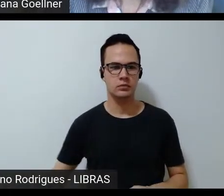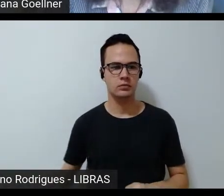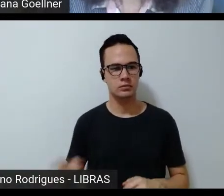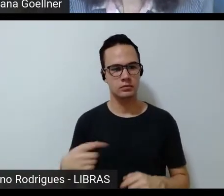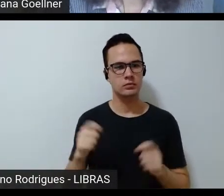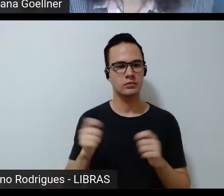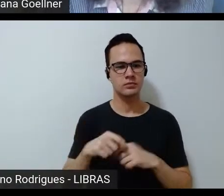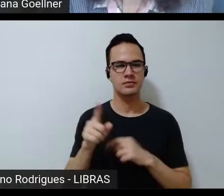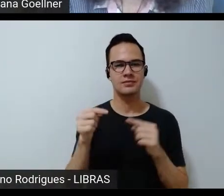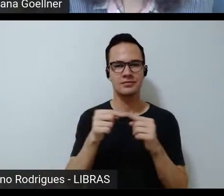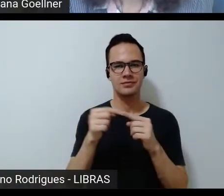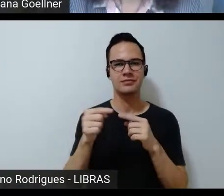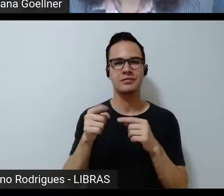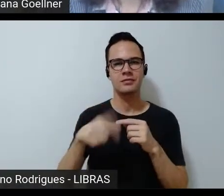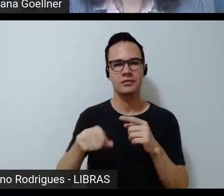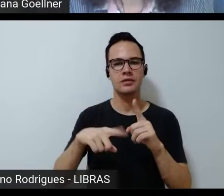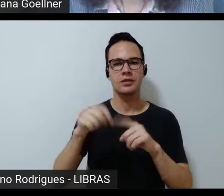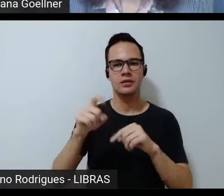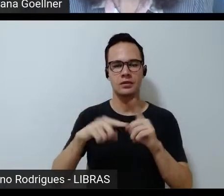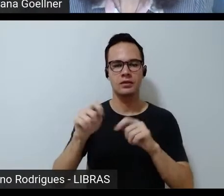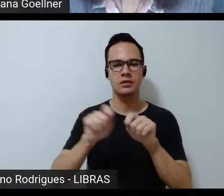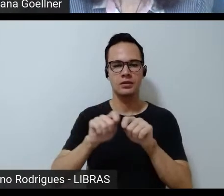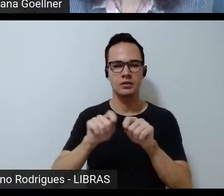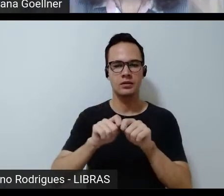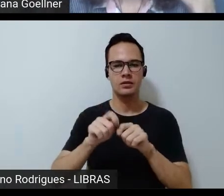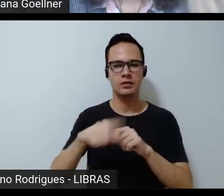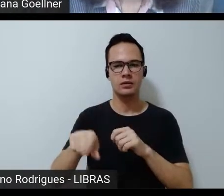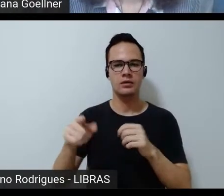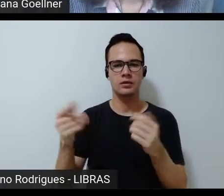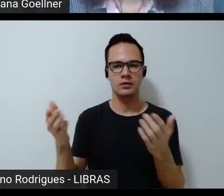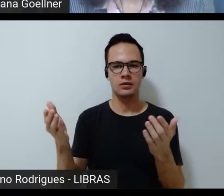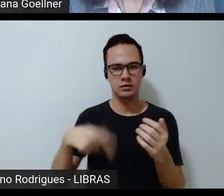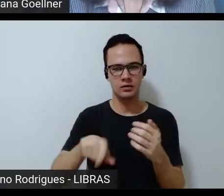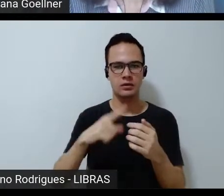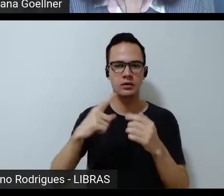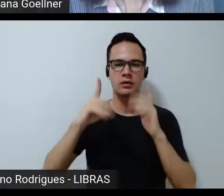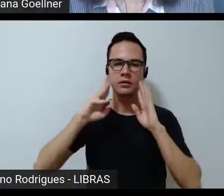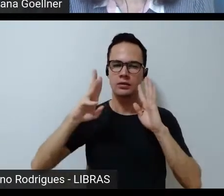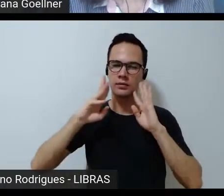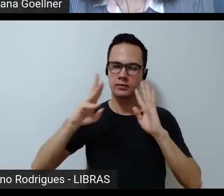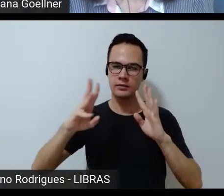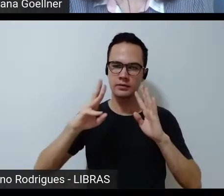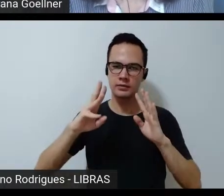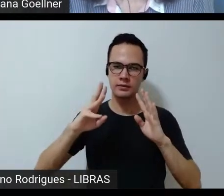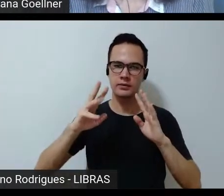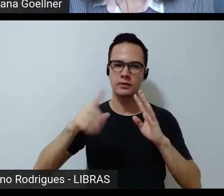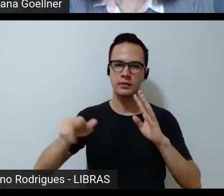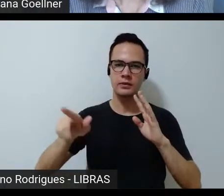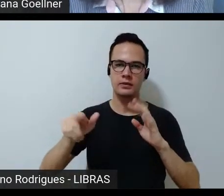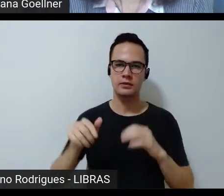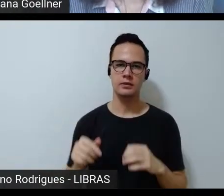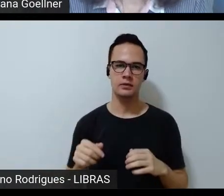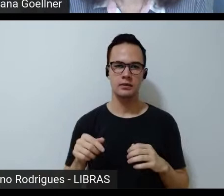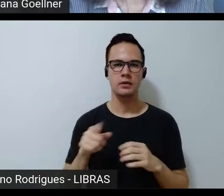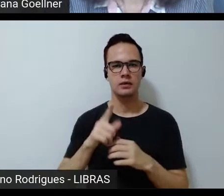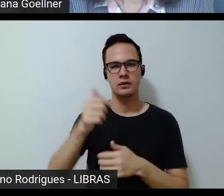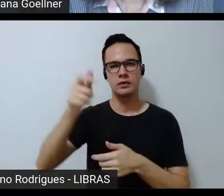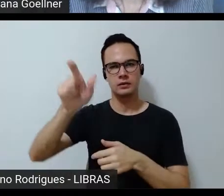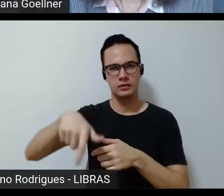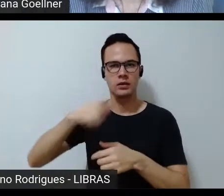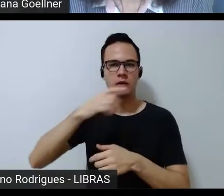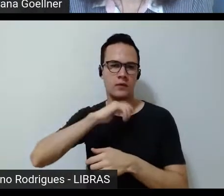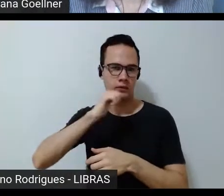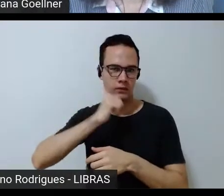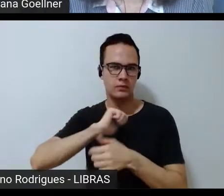materializa que produtos que surgem a partir dessa nossa escuta com essas atletas homens e